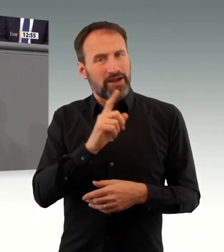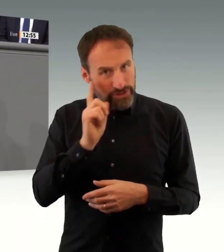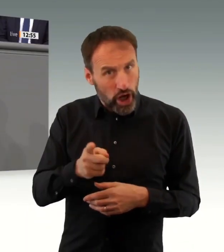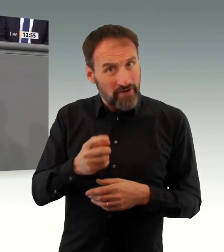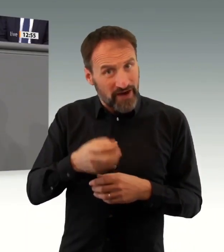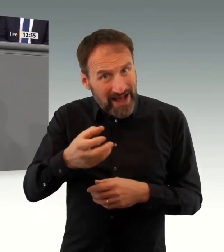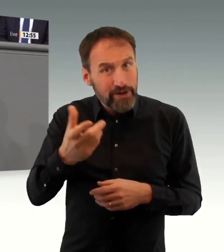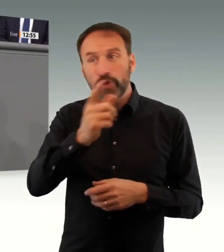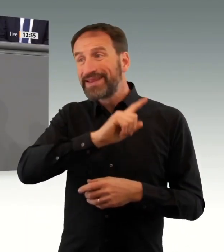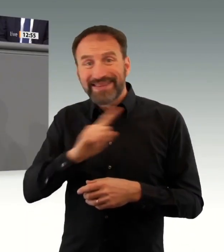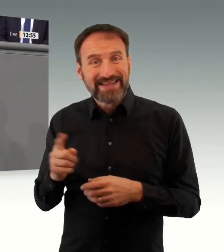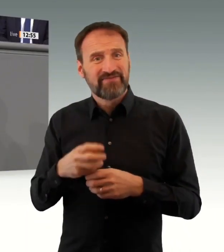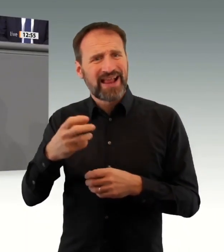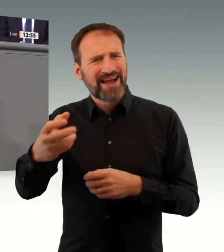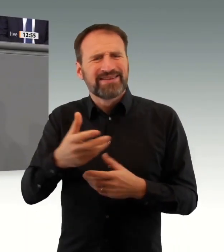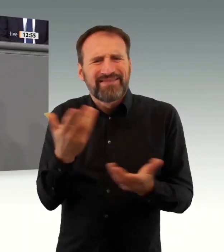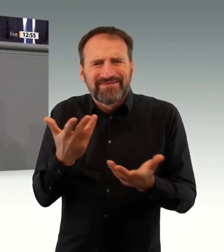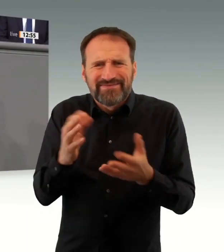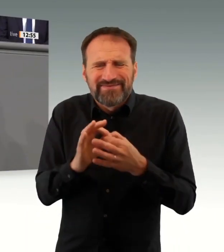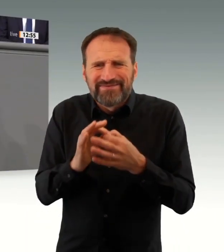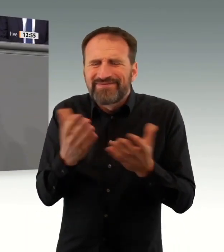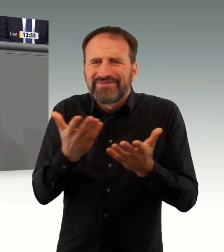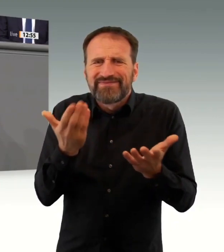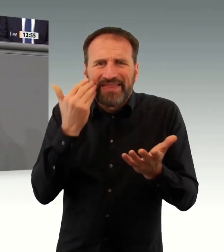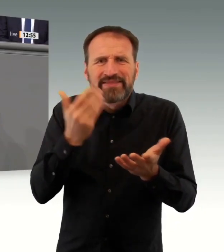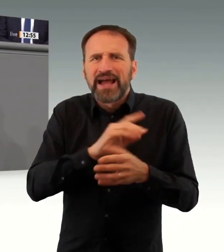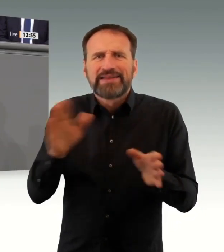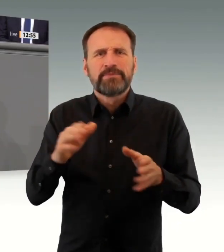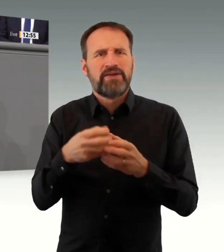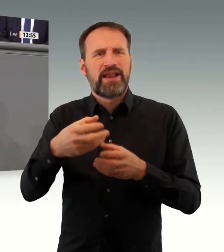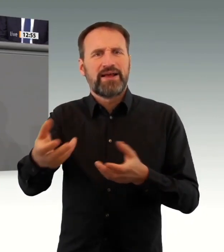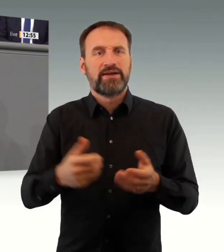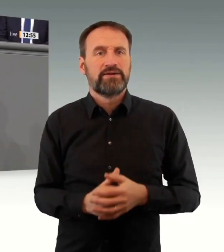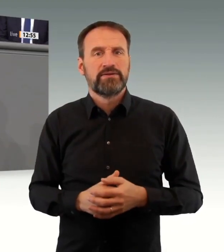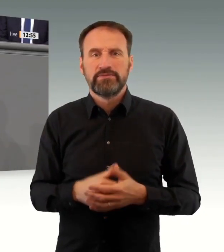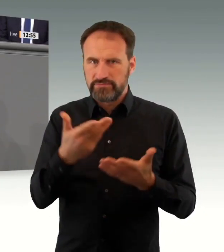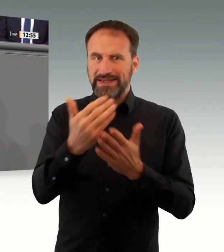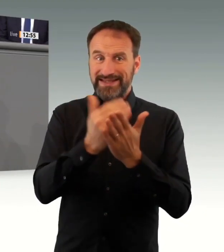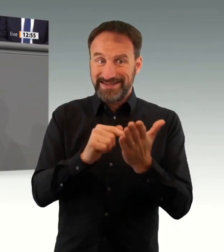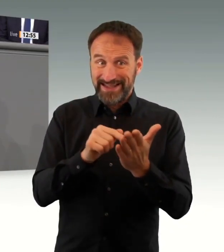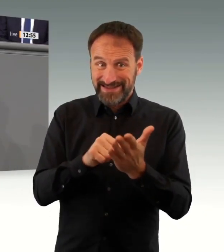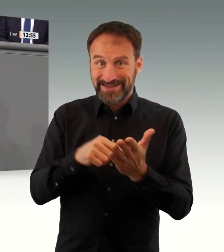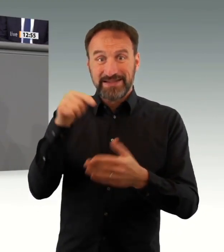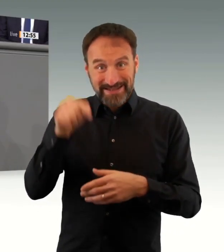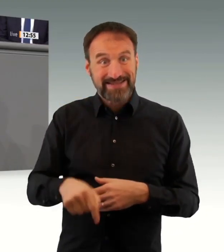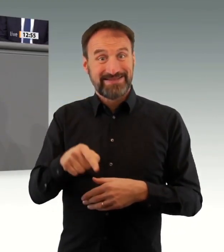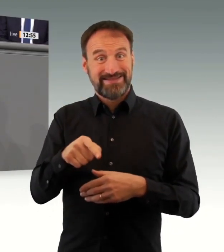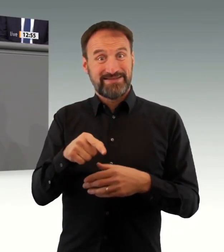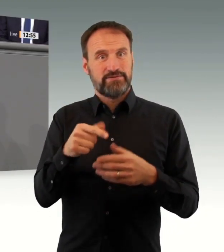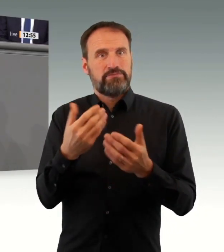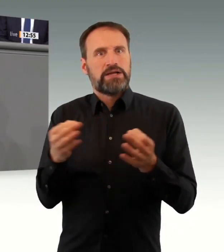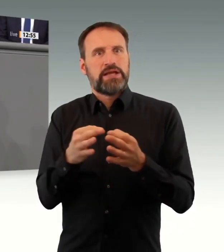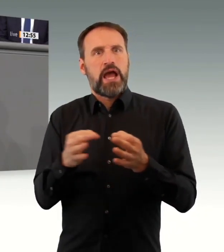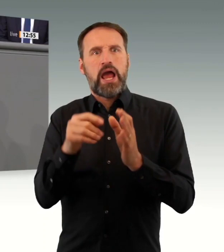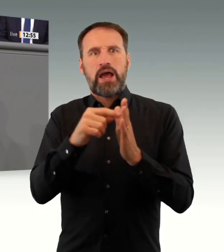epidemische Lage nationaler Tragweite vorliegt. Und da steht drin, dass eine epidemische Lage dann vorliegt, wenn eine